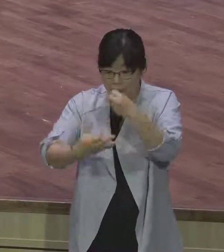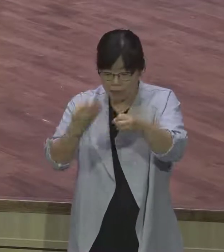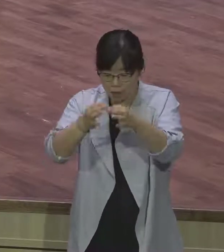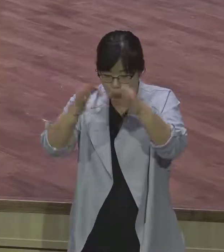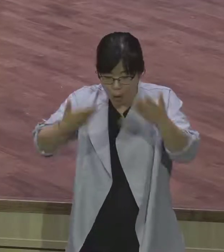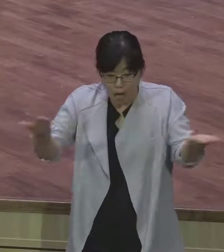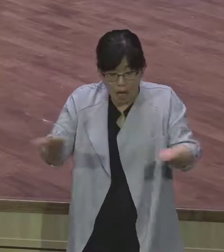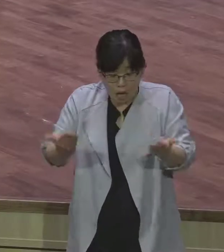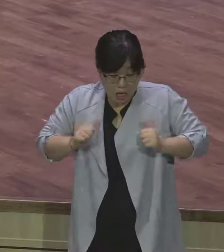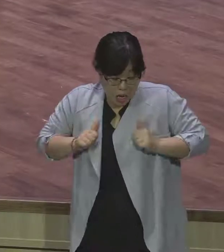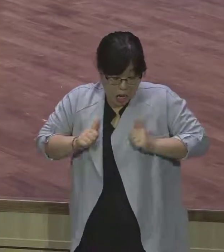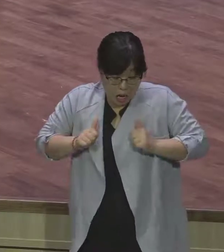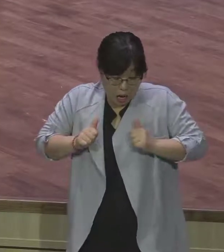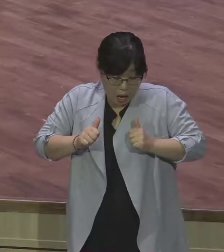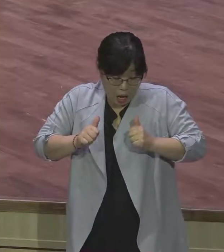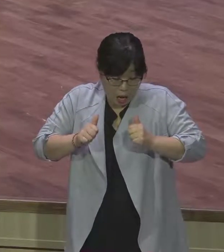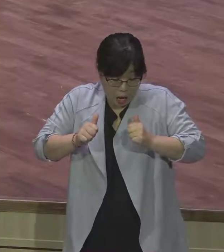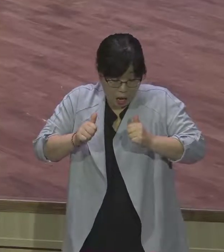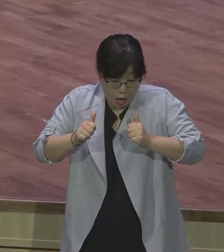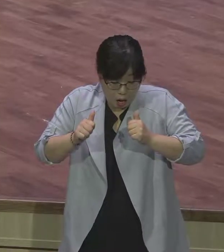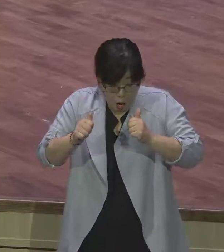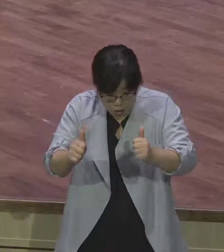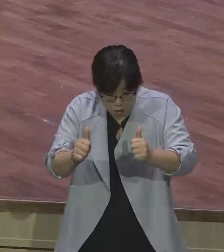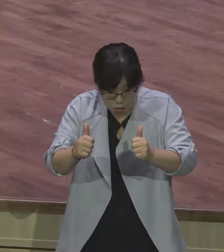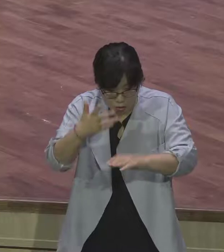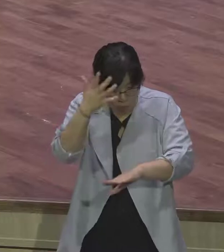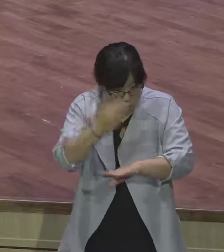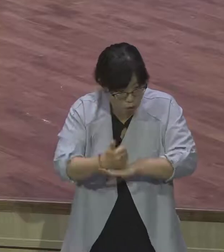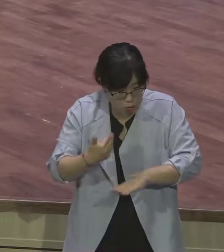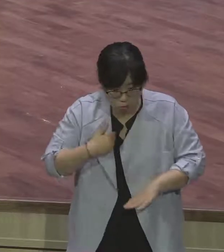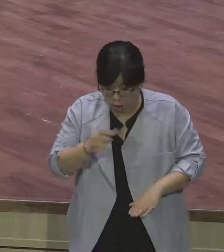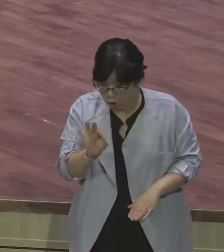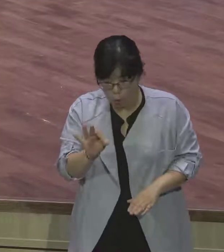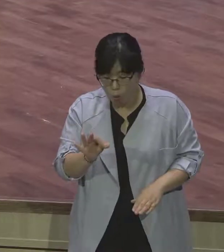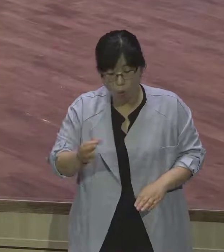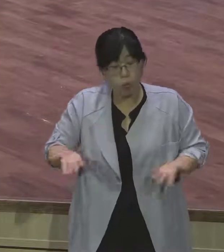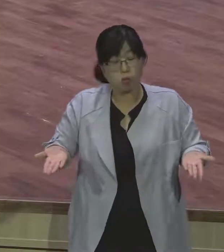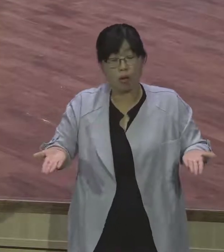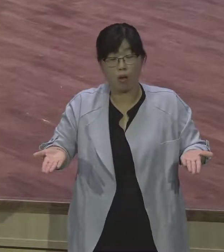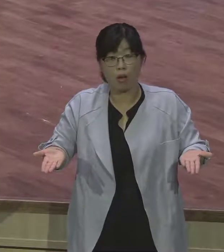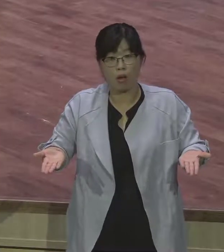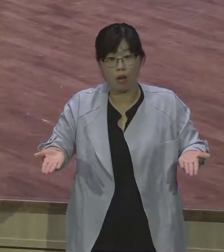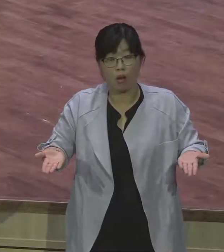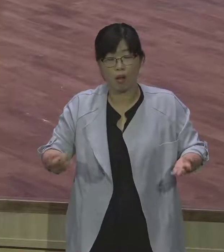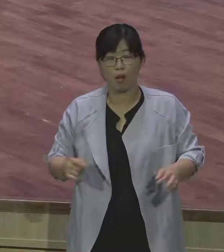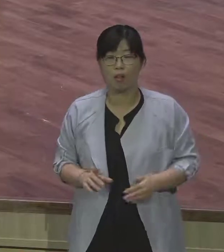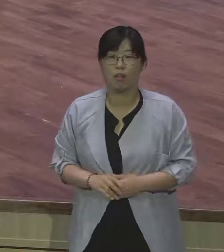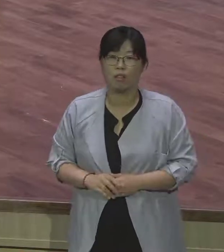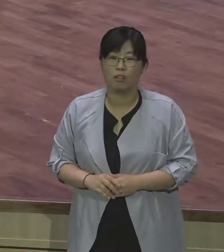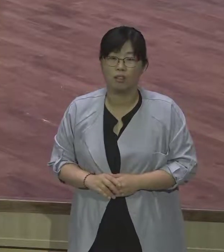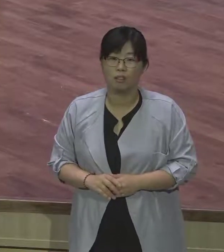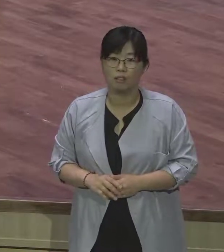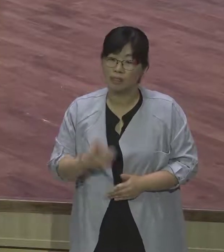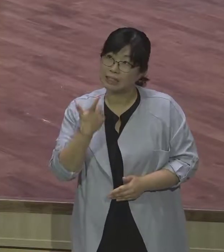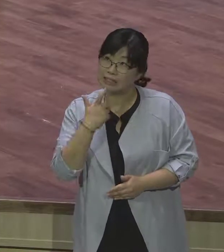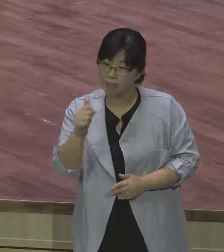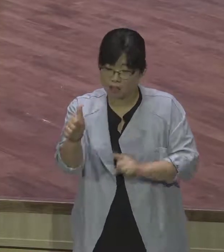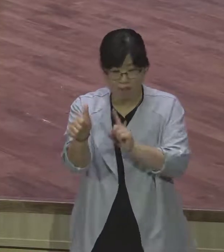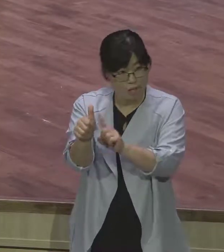빨리 정신 차려야 돼요. 야곱의 이 모습 속에서 하나님을 찾는 모습이 보지 않는다는 것이